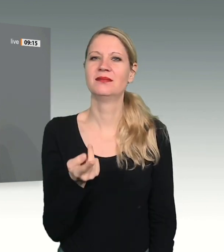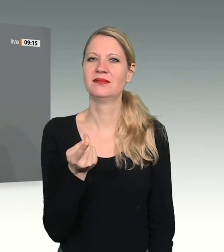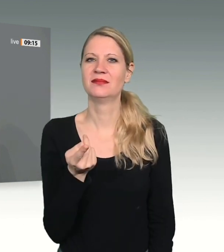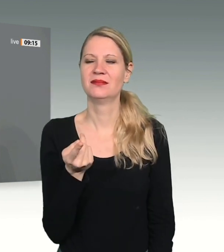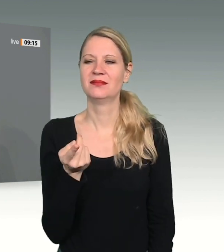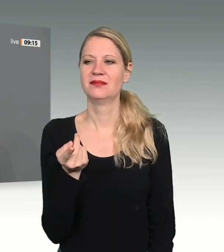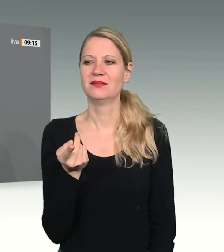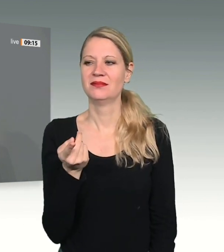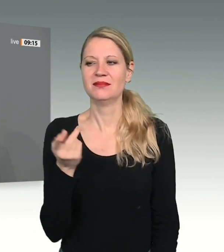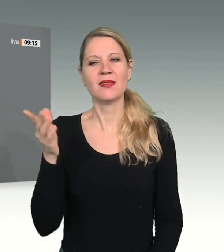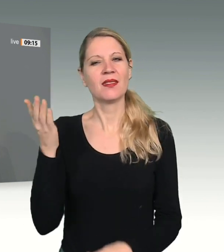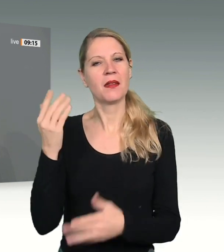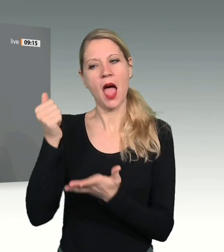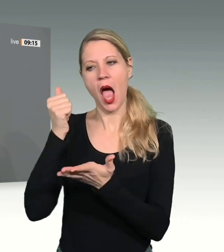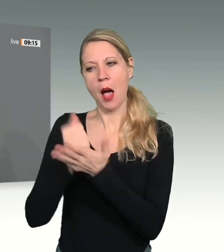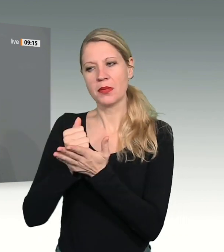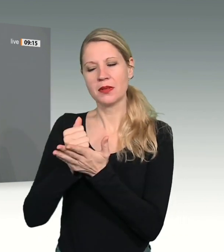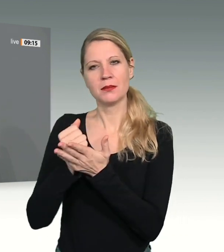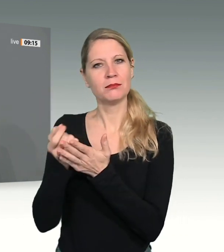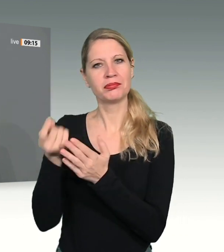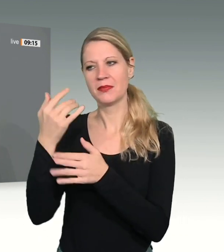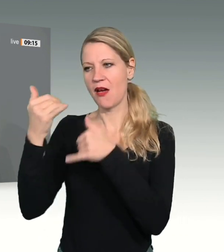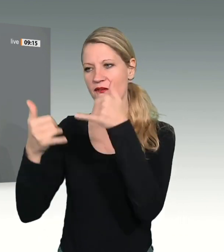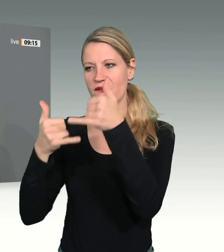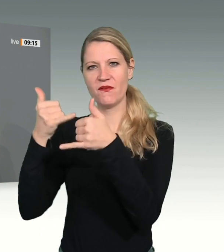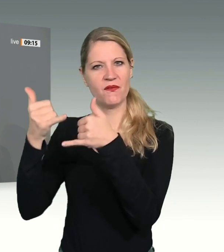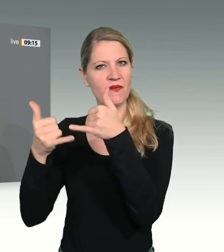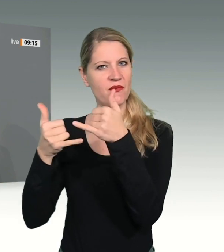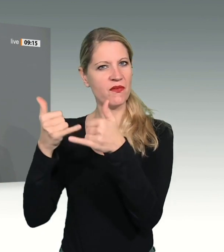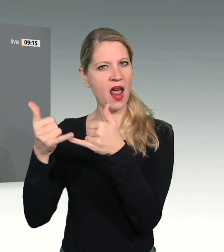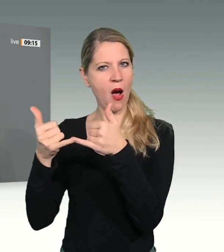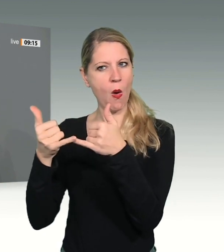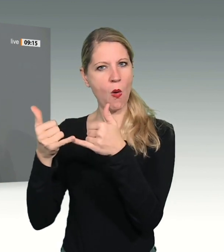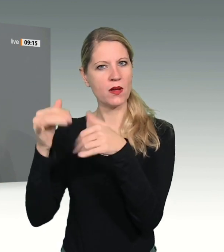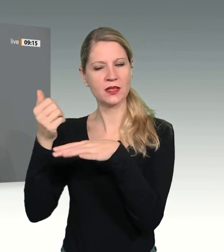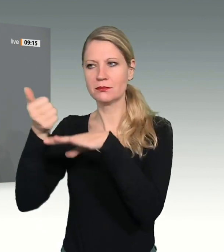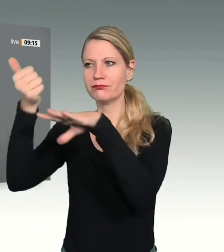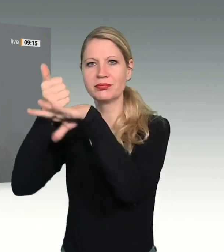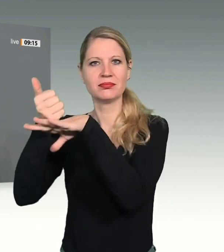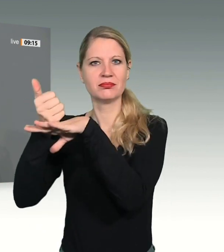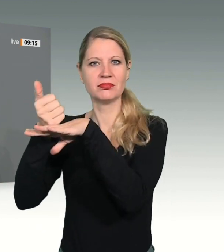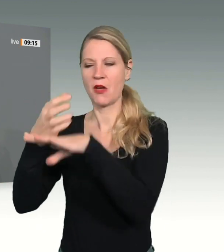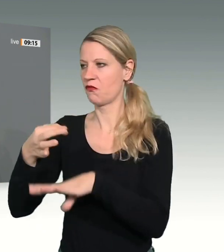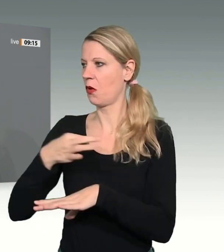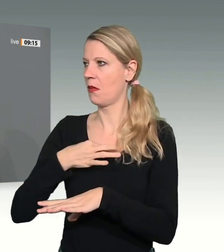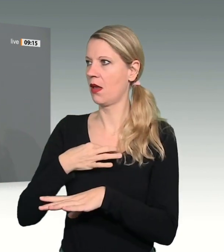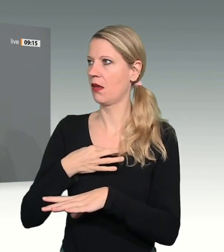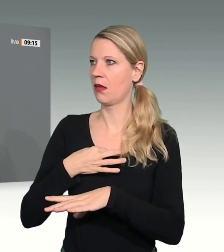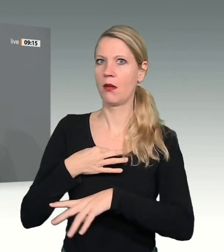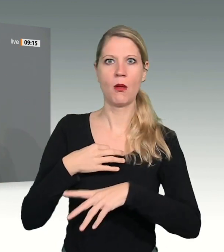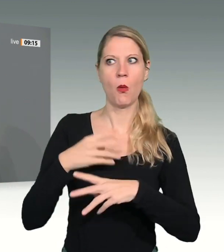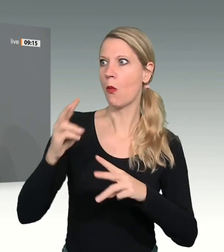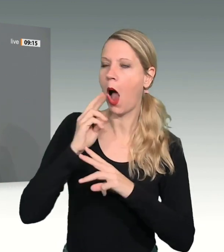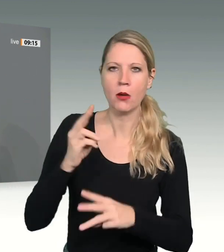Frau das Amt innehatte, mir besonders bemerkenswert erschienen wäre. Vielleicht